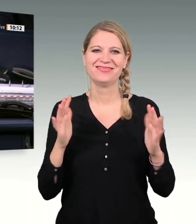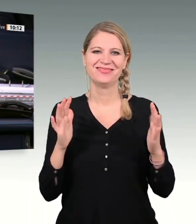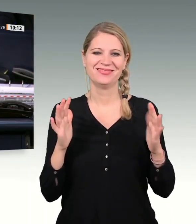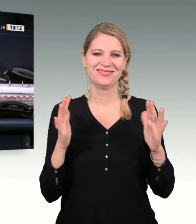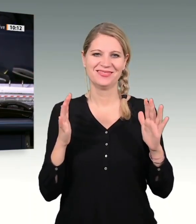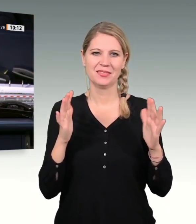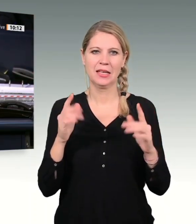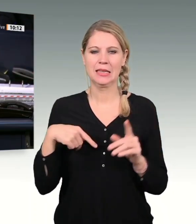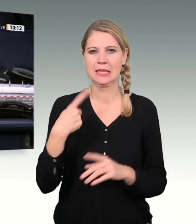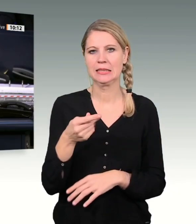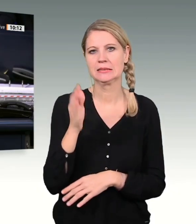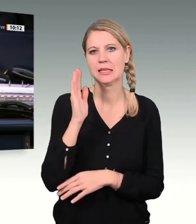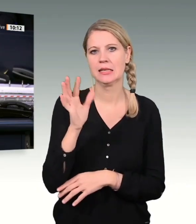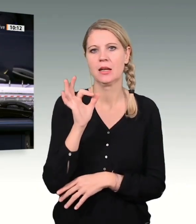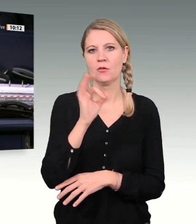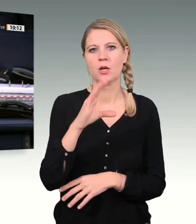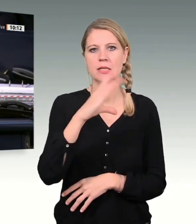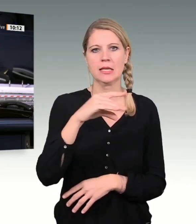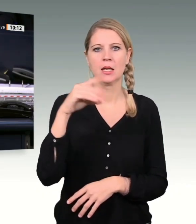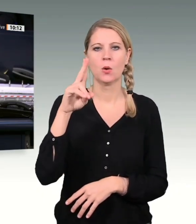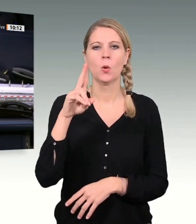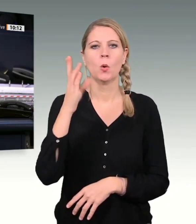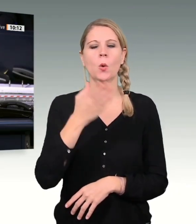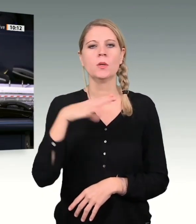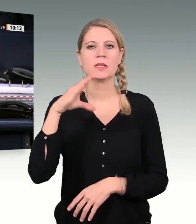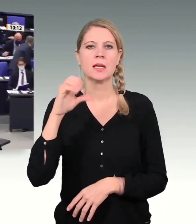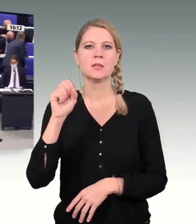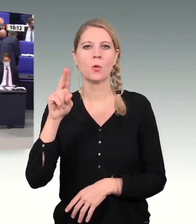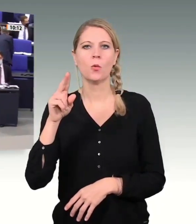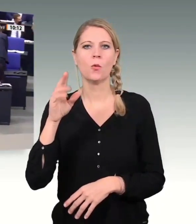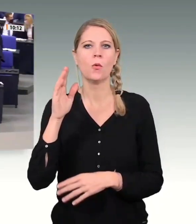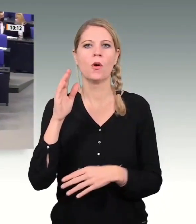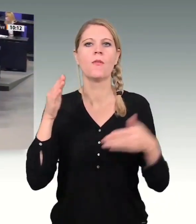Nächster Redner für die CDU-CSU-Fraktion Florian Osner.